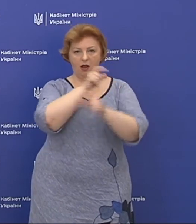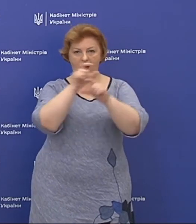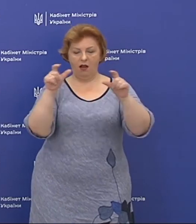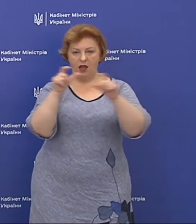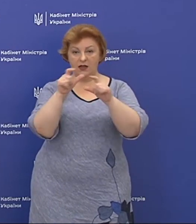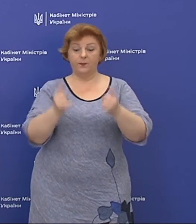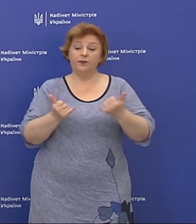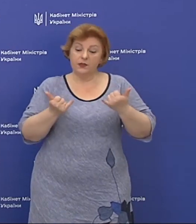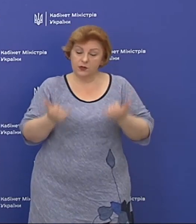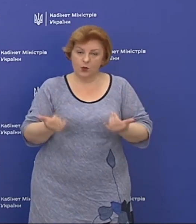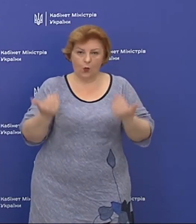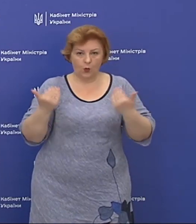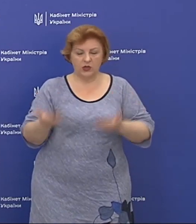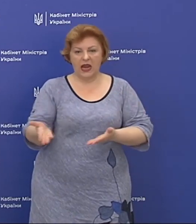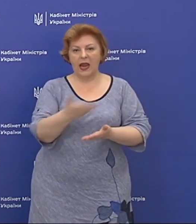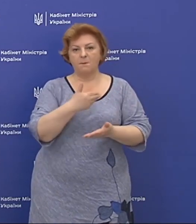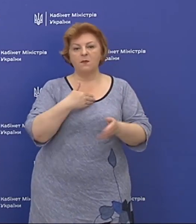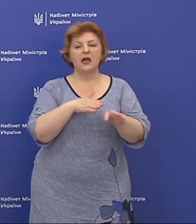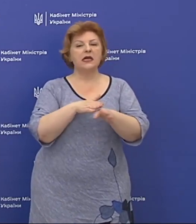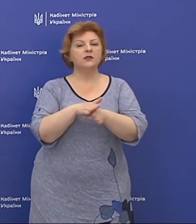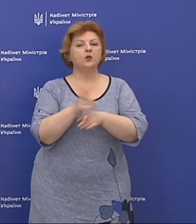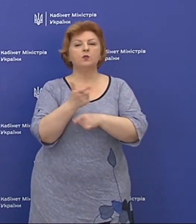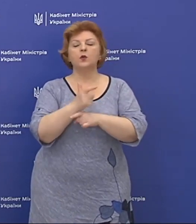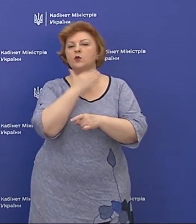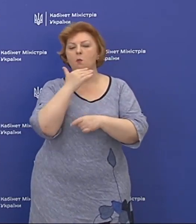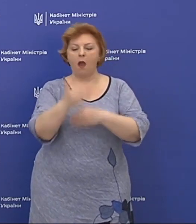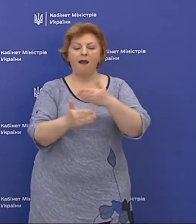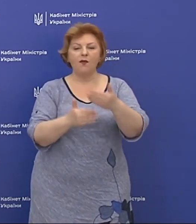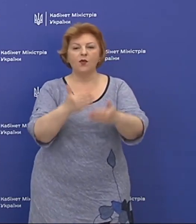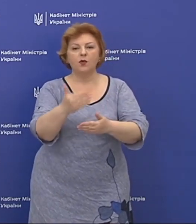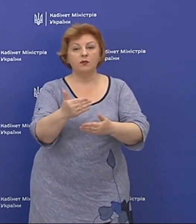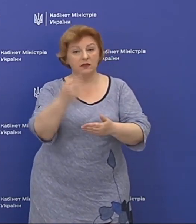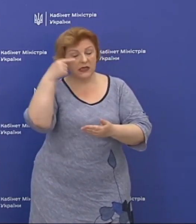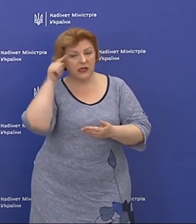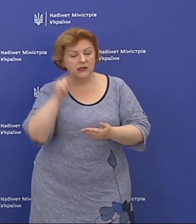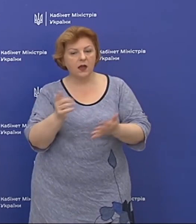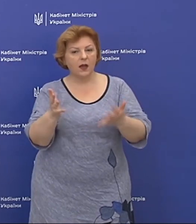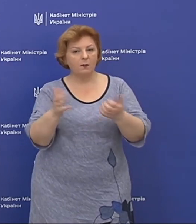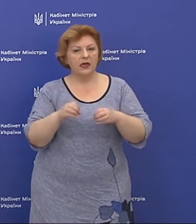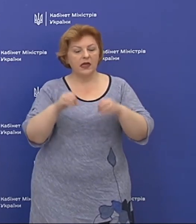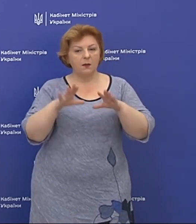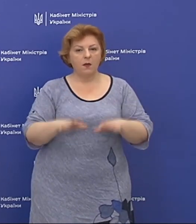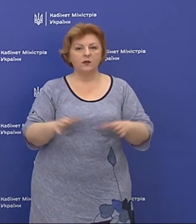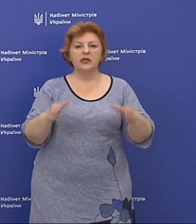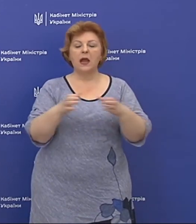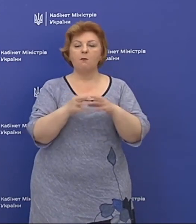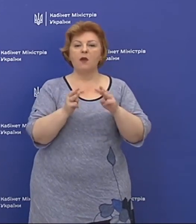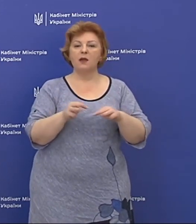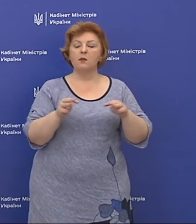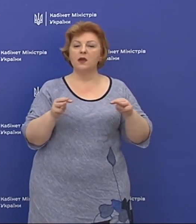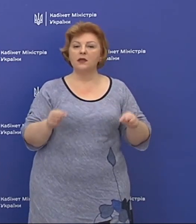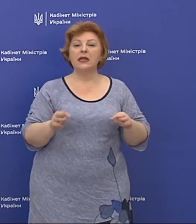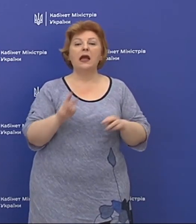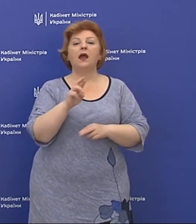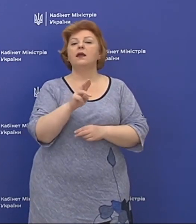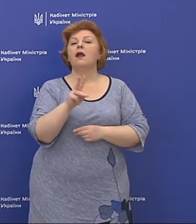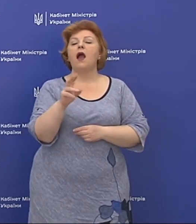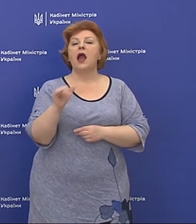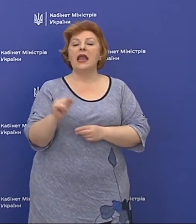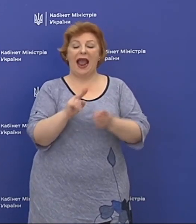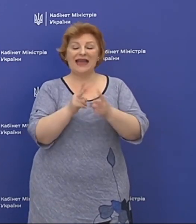І вже сьогодні ми зробили дуже багато кроків. І ви знаєте, що прийнята постанова Кабінету міністрів, яка